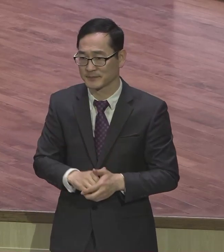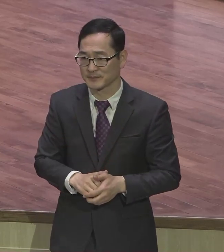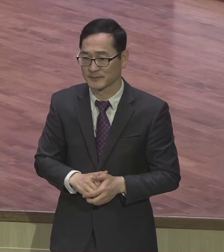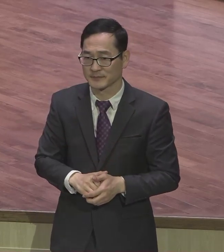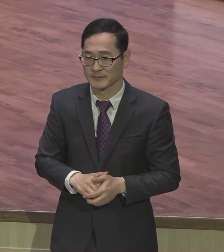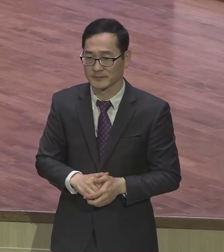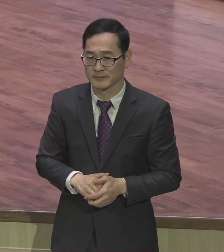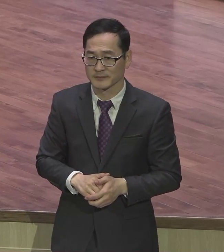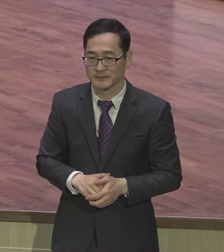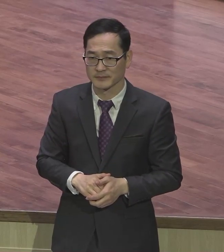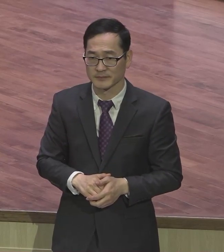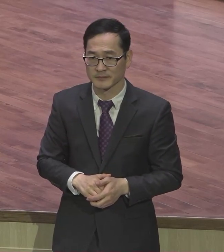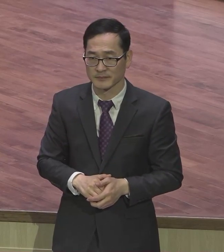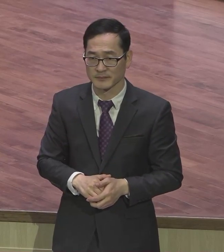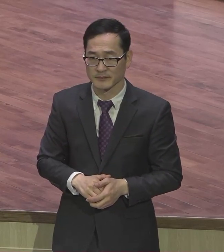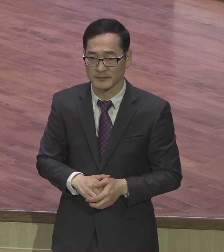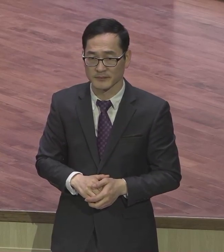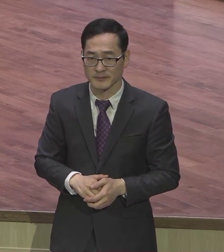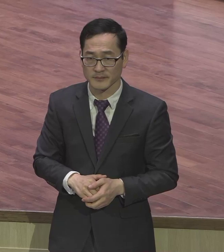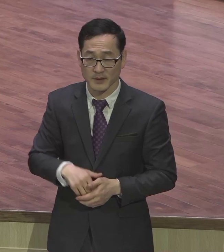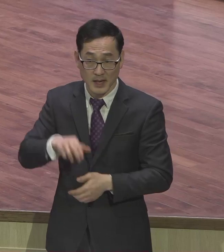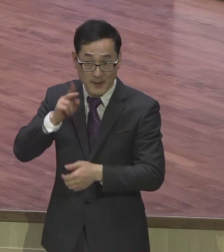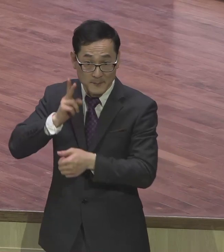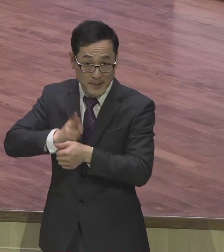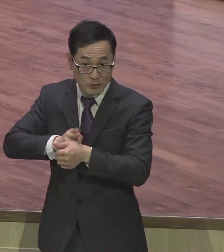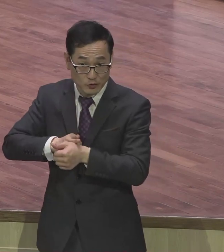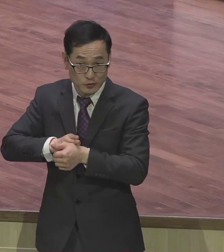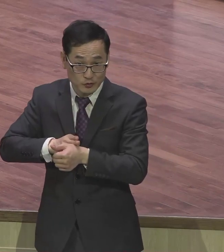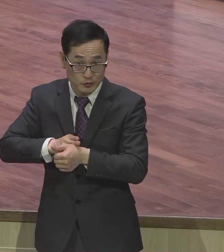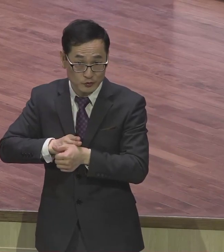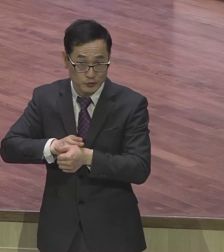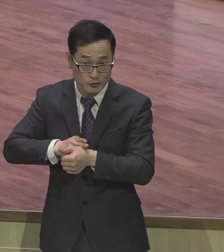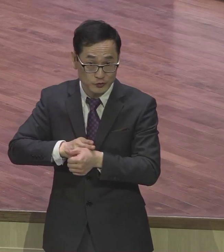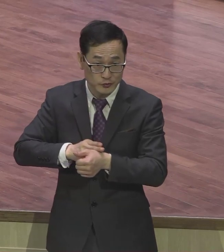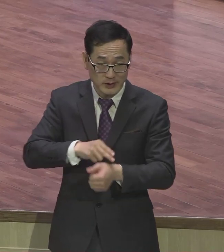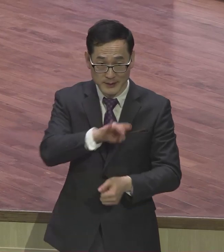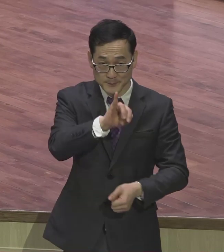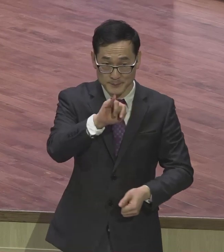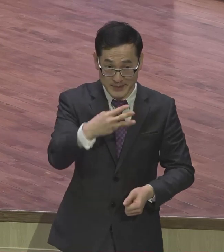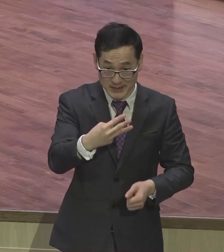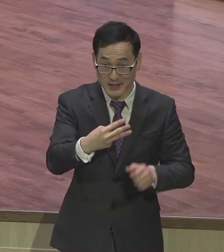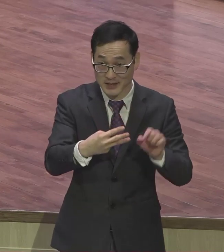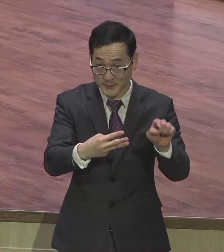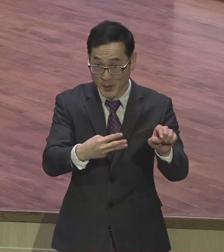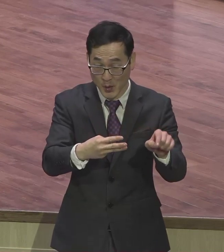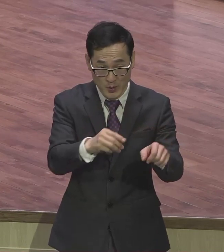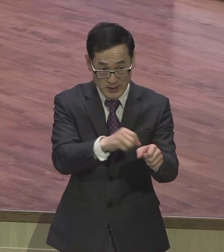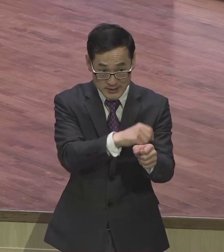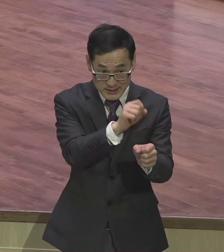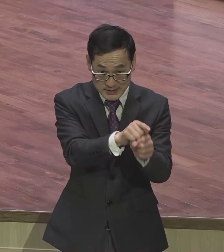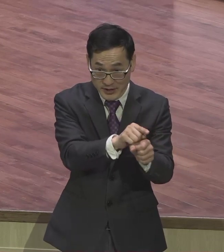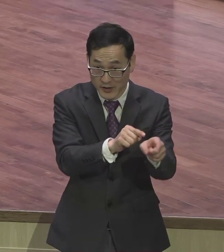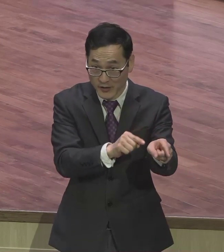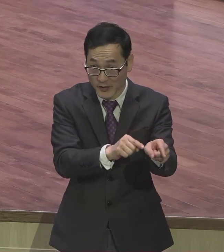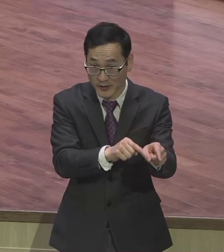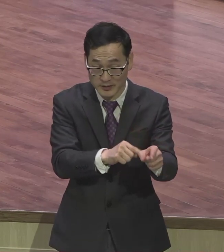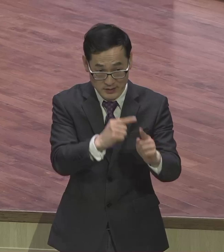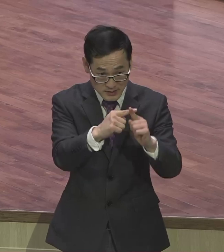특히 골랐은 것은요 빌리포 빌리포 도시의 특성 그리고 빌리포 교인들이 가지고 있었던